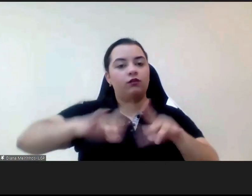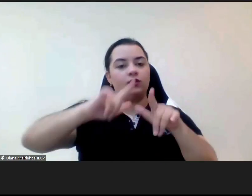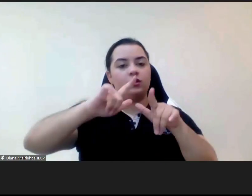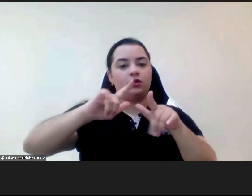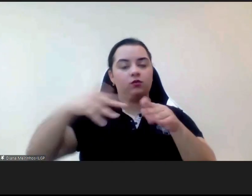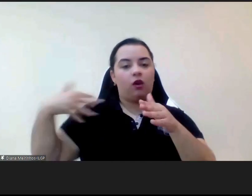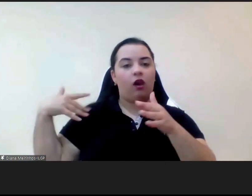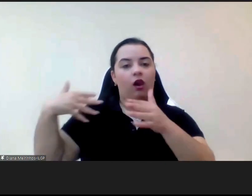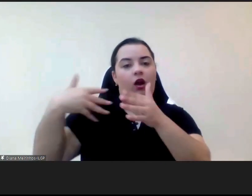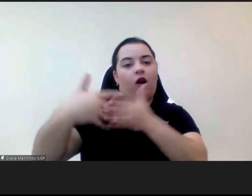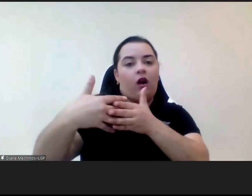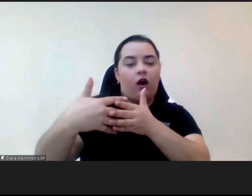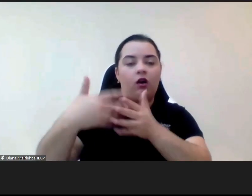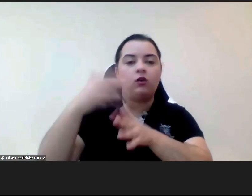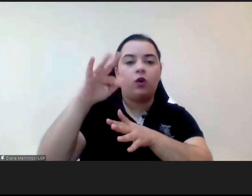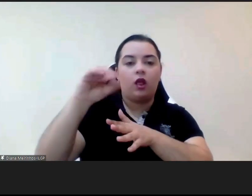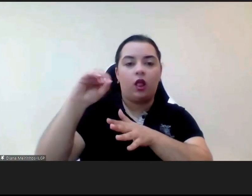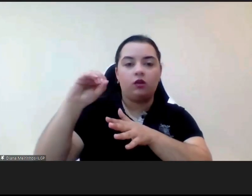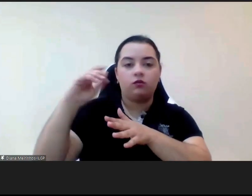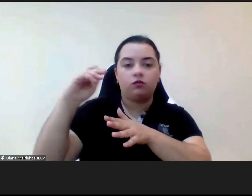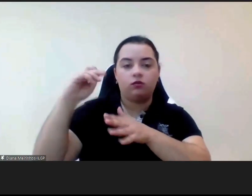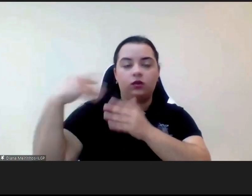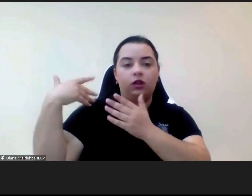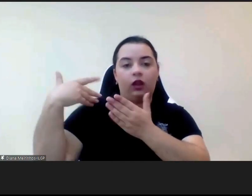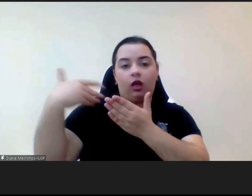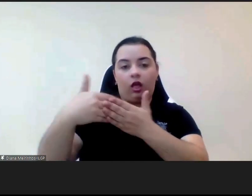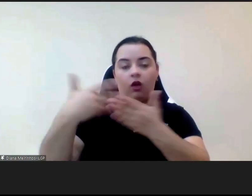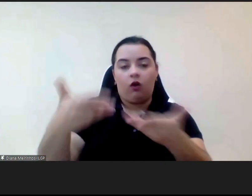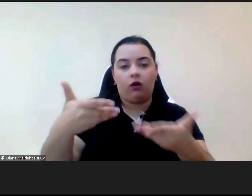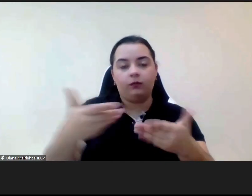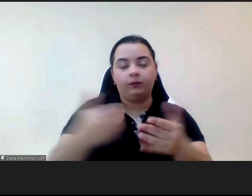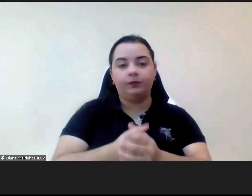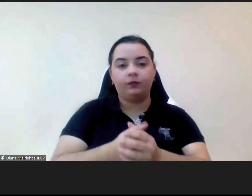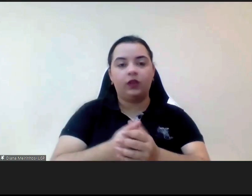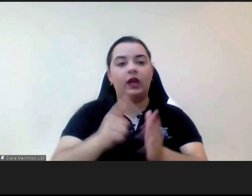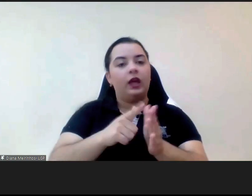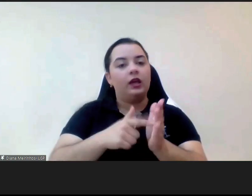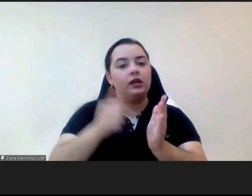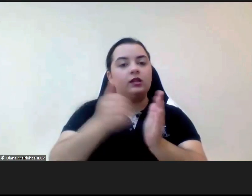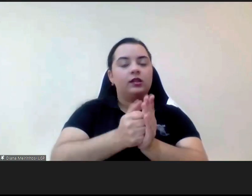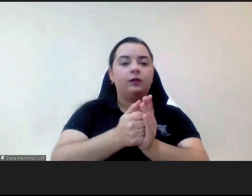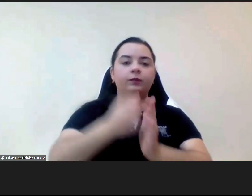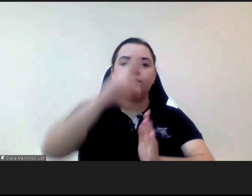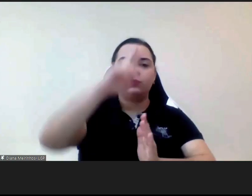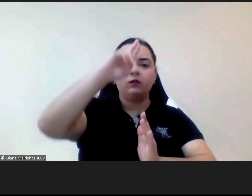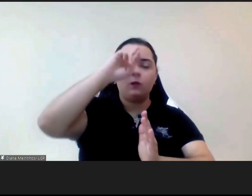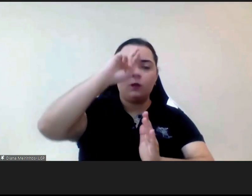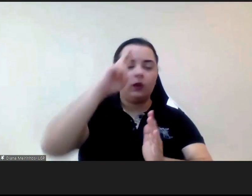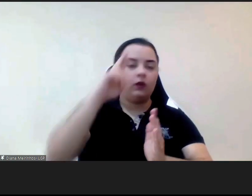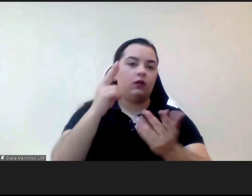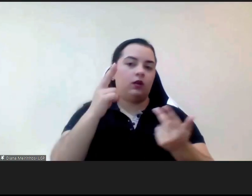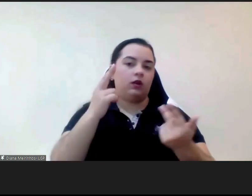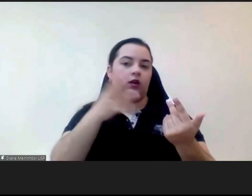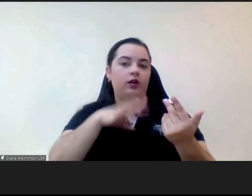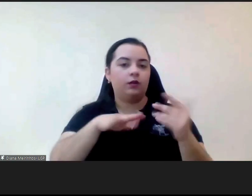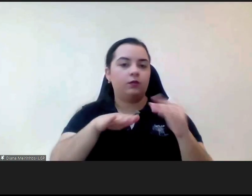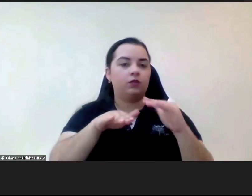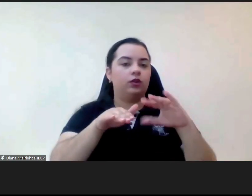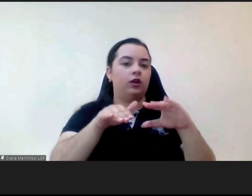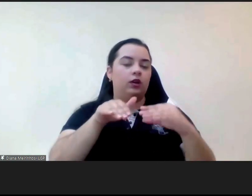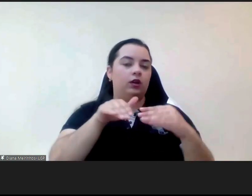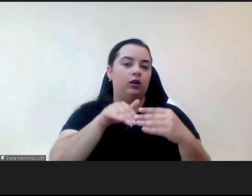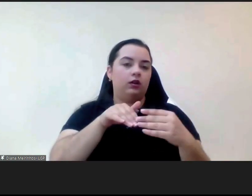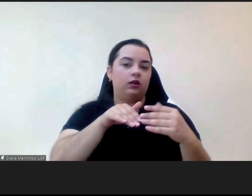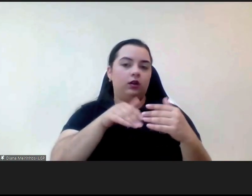sempre dedicados com claro com a participação extraordinária da Dra.